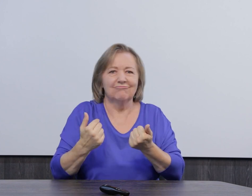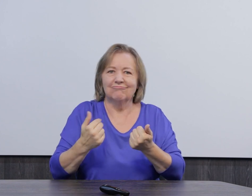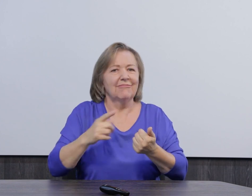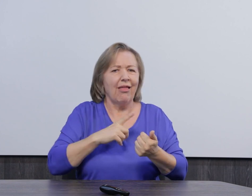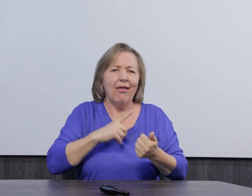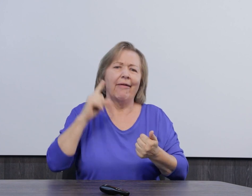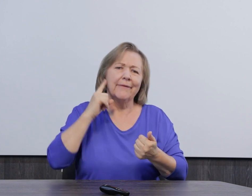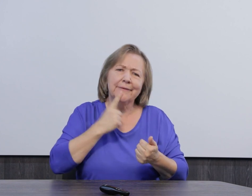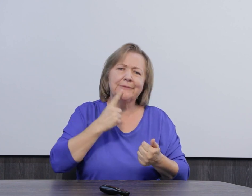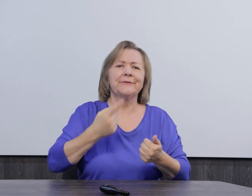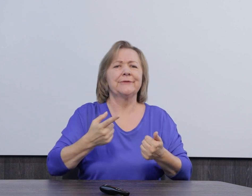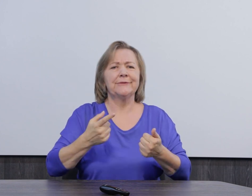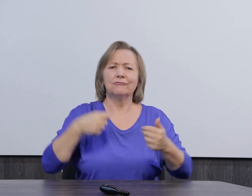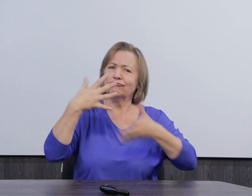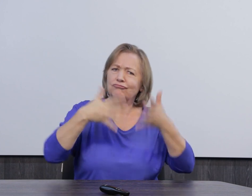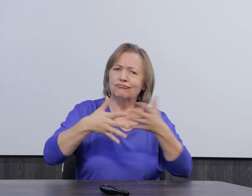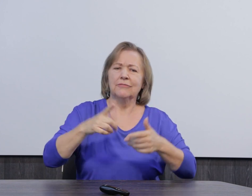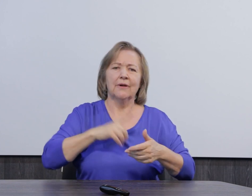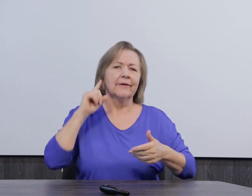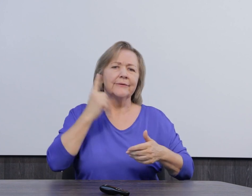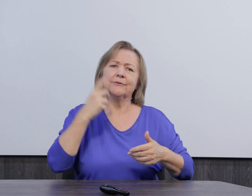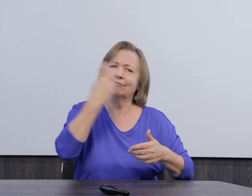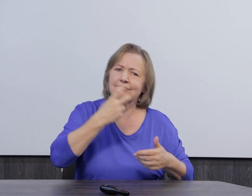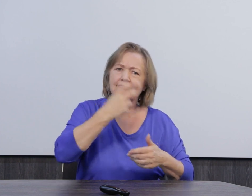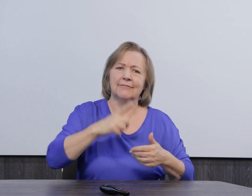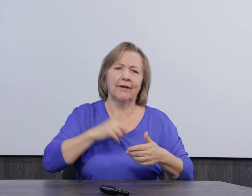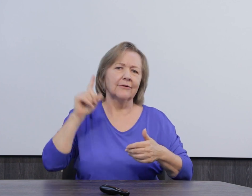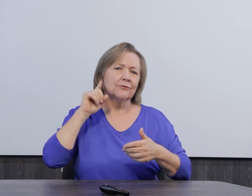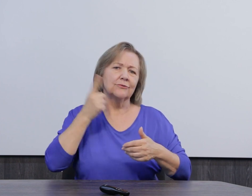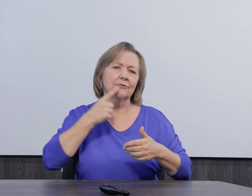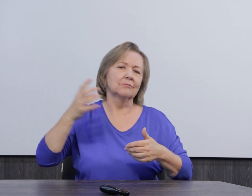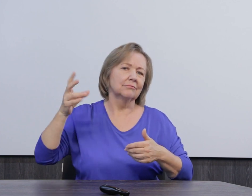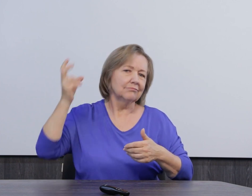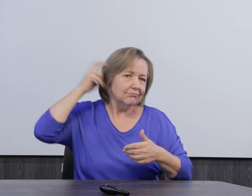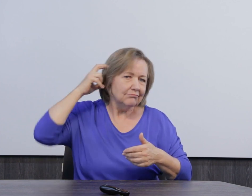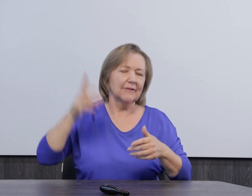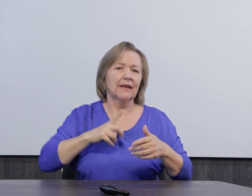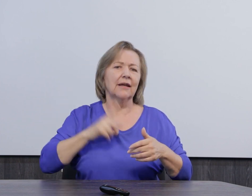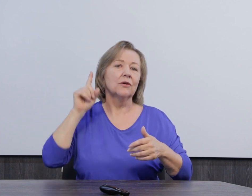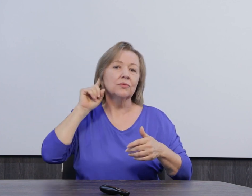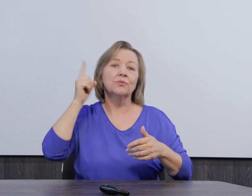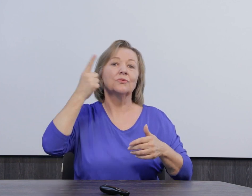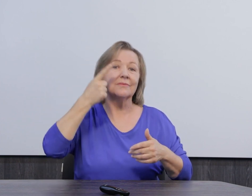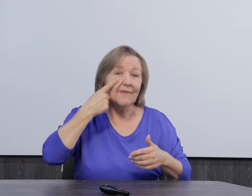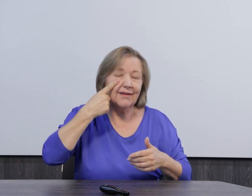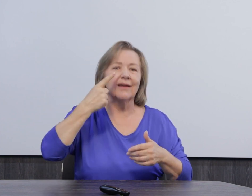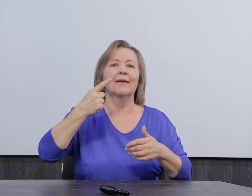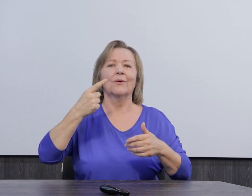surdo, ele possui uma identidade. Existem os surdos sinalizantes, os surdos implantados, os surdos que são oralizados, os